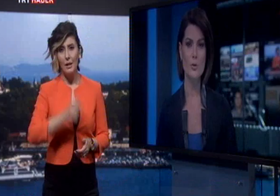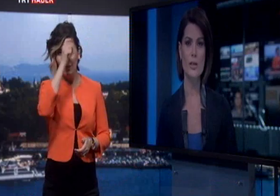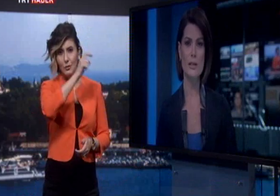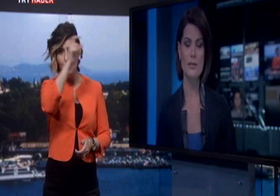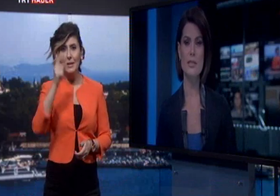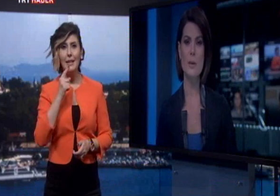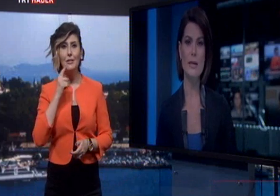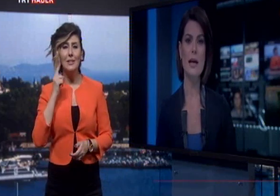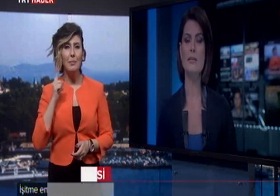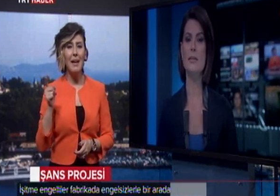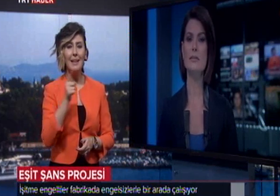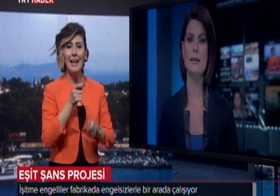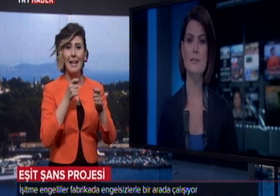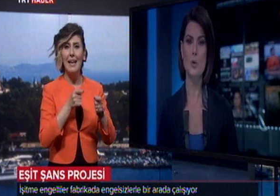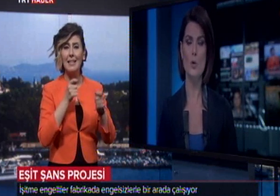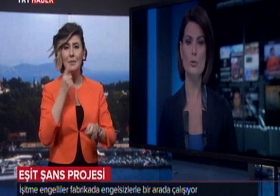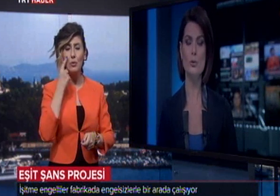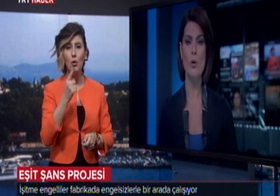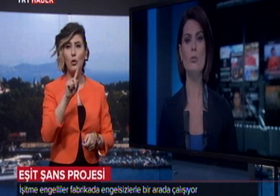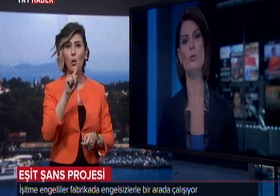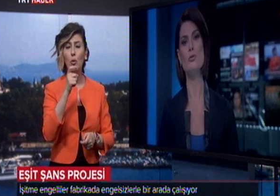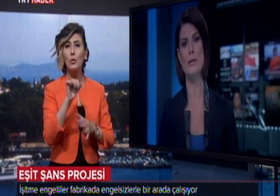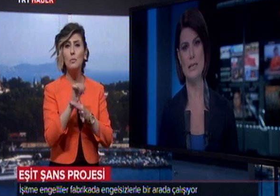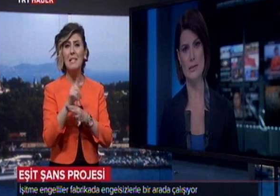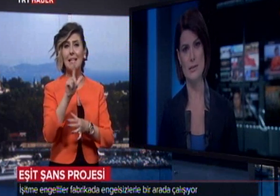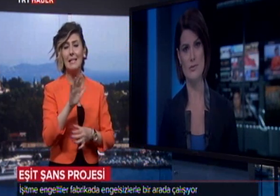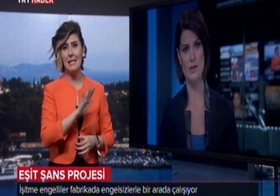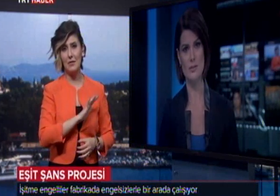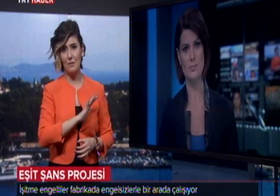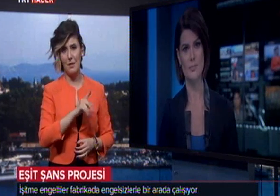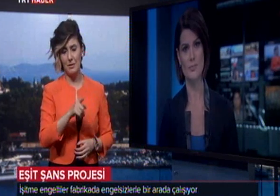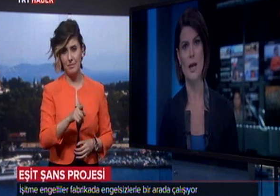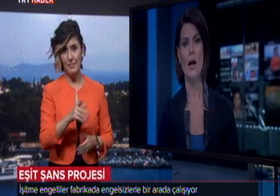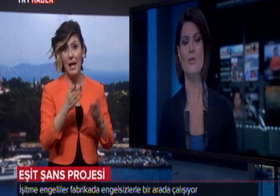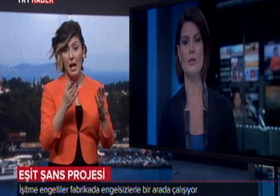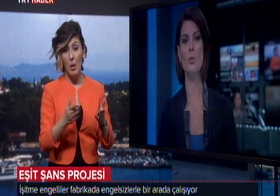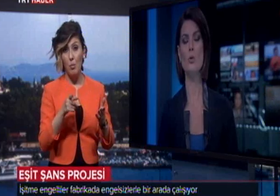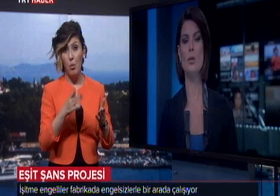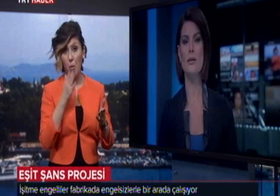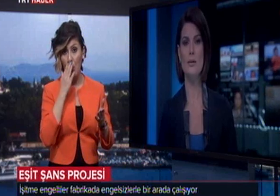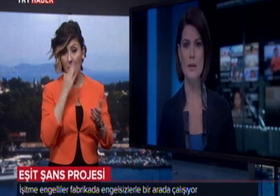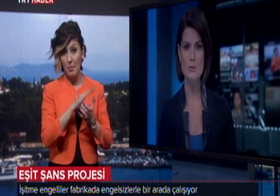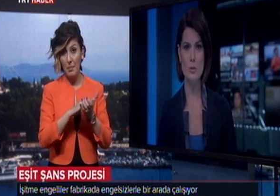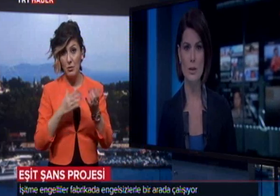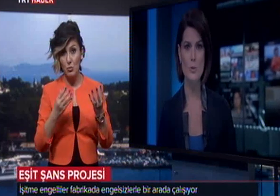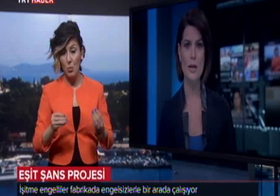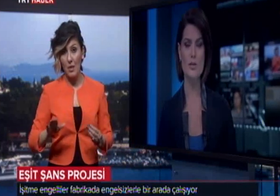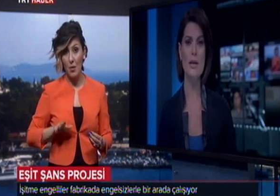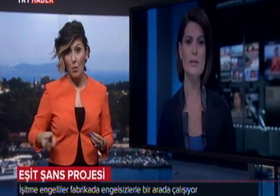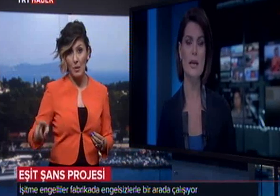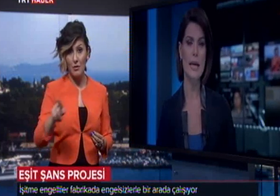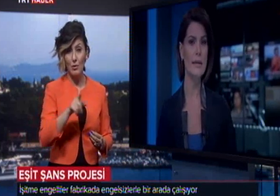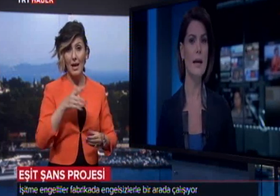Türkiye'de işitme engellilerinin eğitim gördüğü 19 meslek lisesi var. Ancak bu okullardan mezun olan